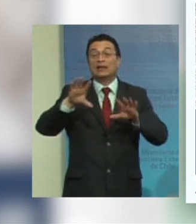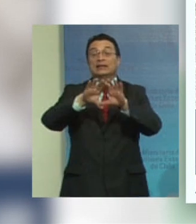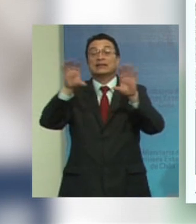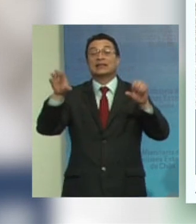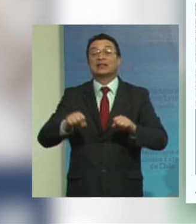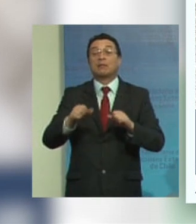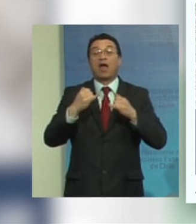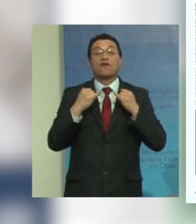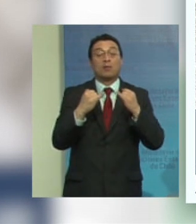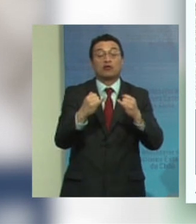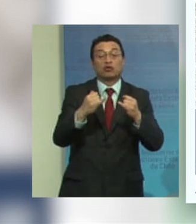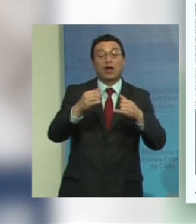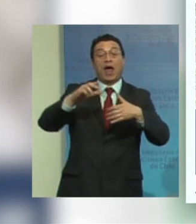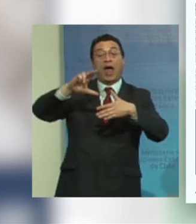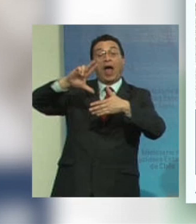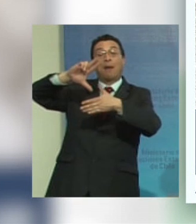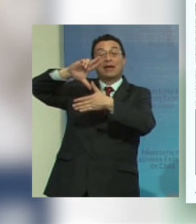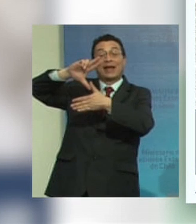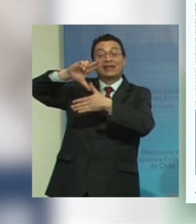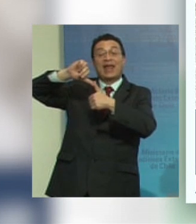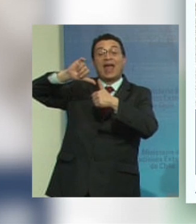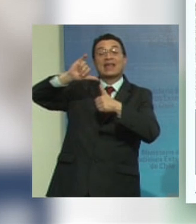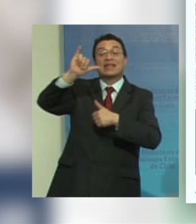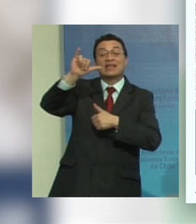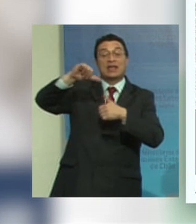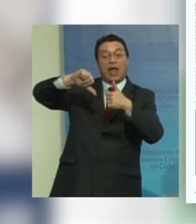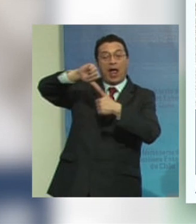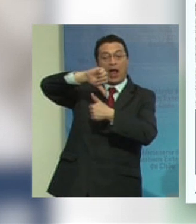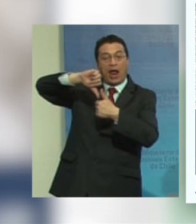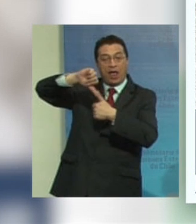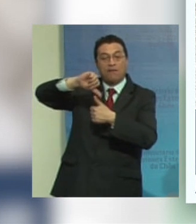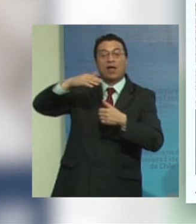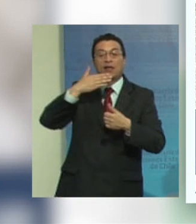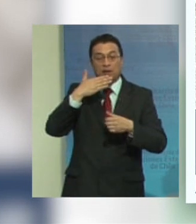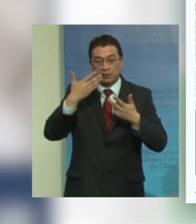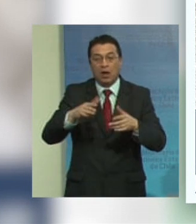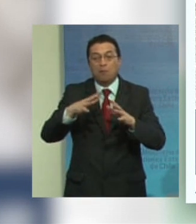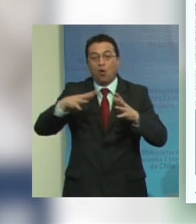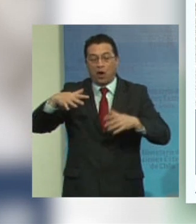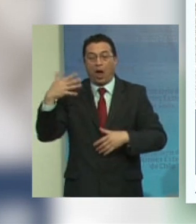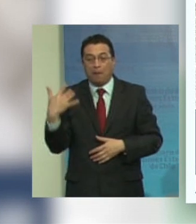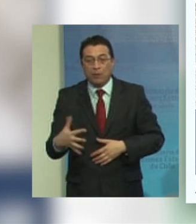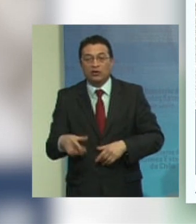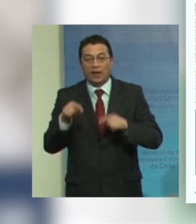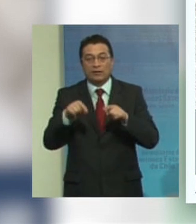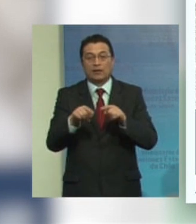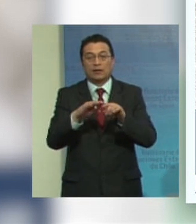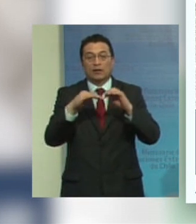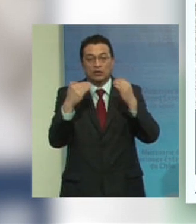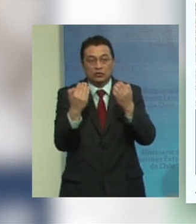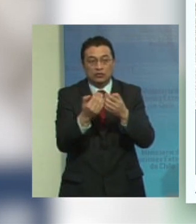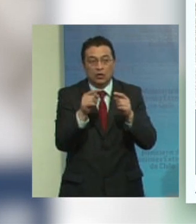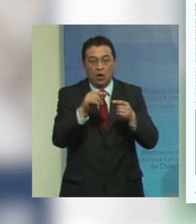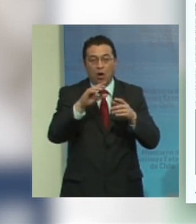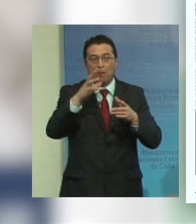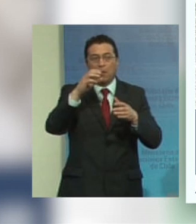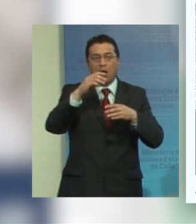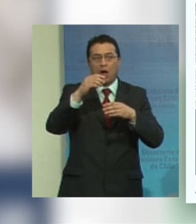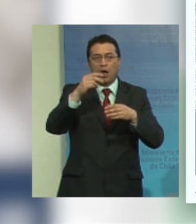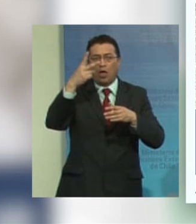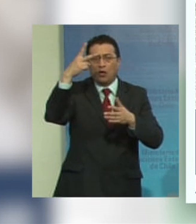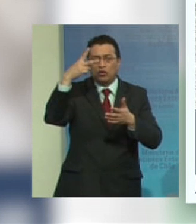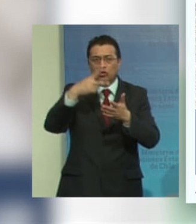de América Latina y Caribe es un asunto de creciente importancia principalmente a partir de la ronda de censos de 2000